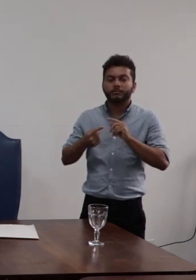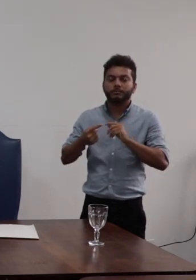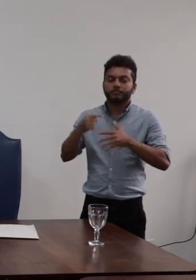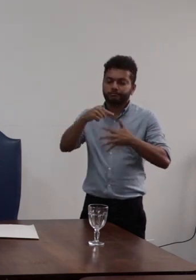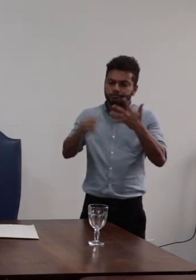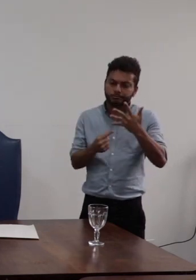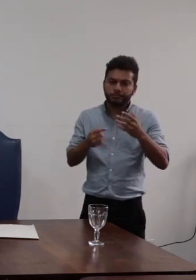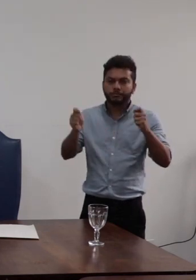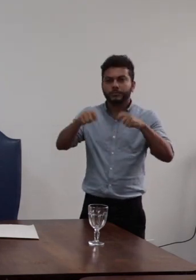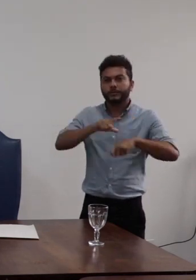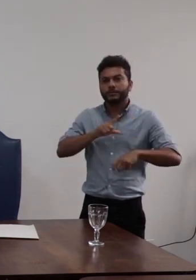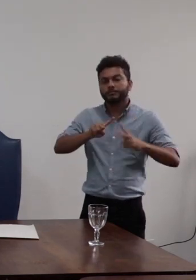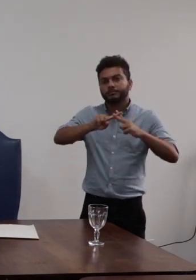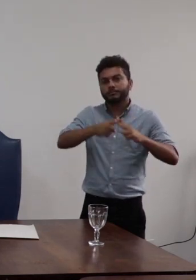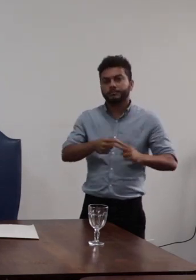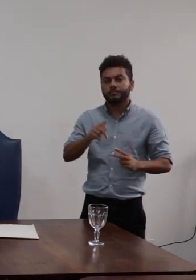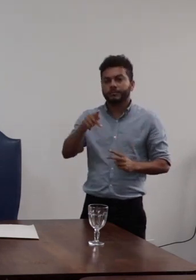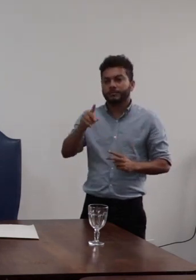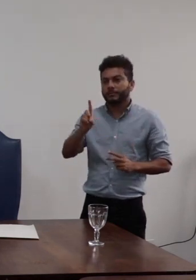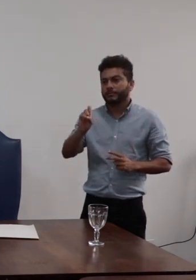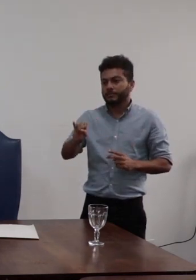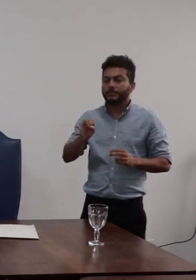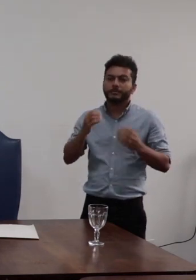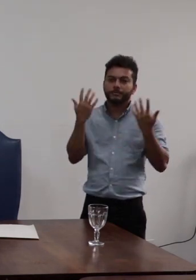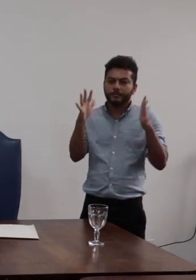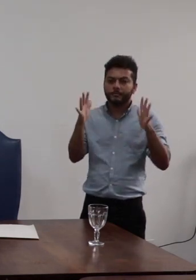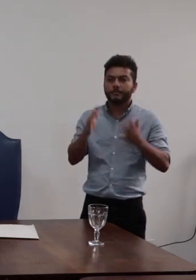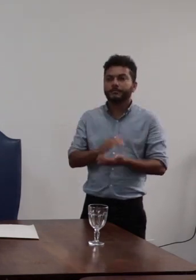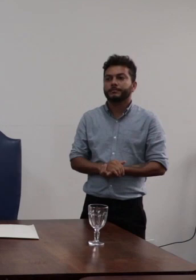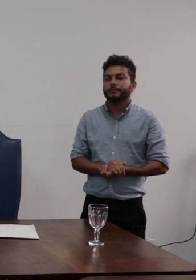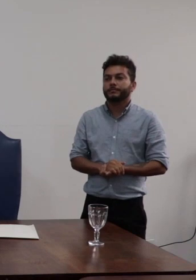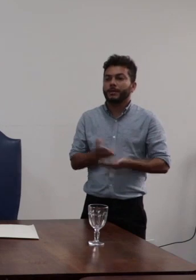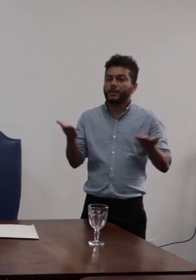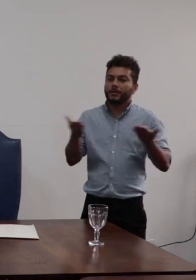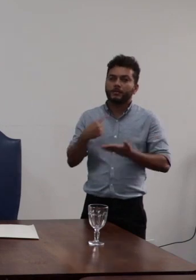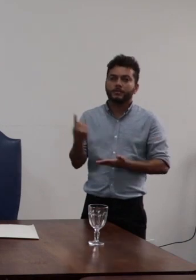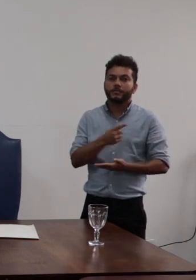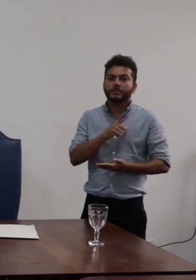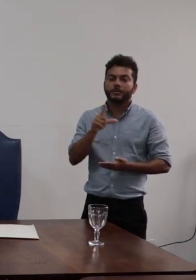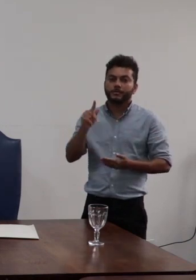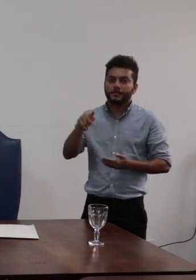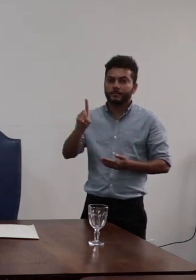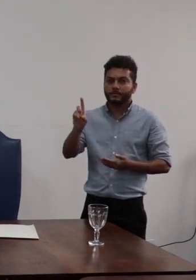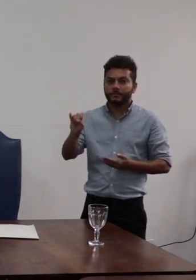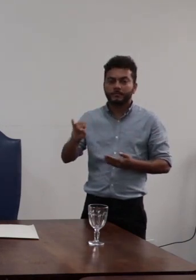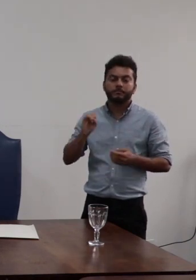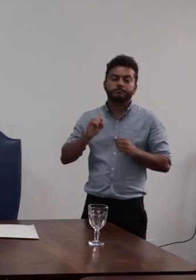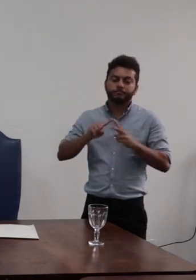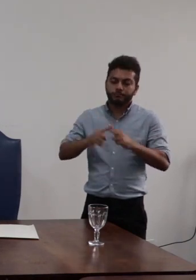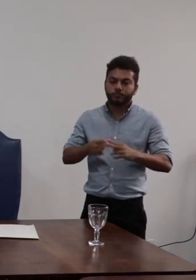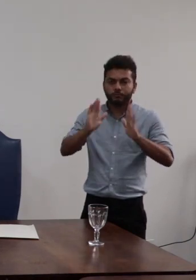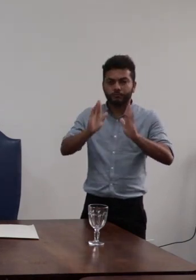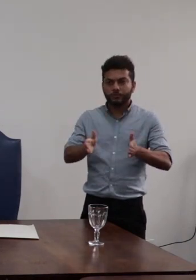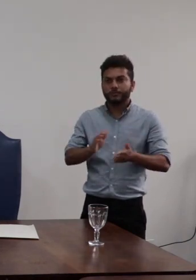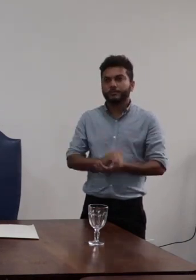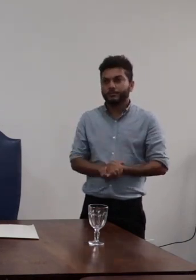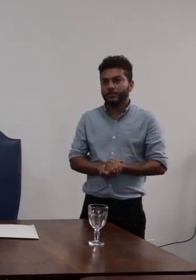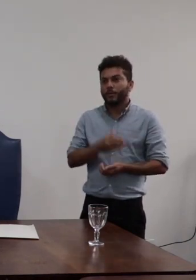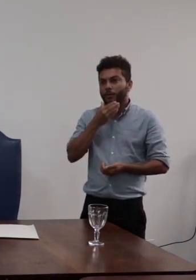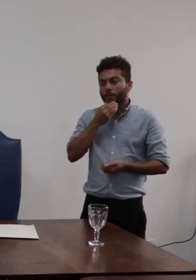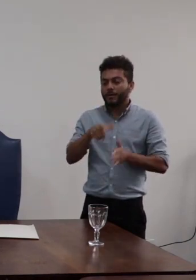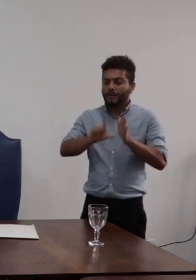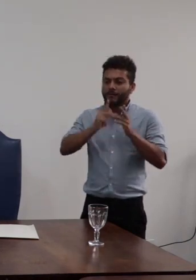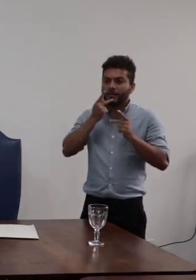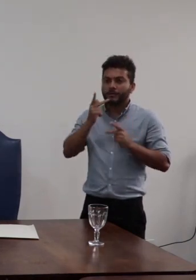revisão então parabéns temos agora um PDI revisado como o Giovanni já anunciou